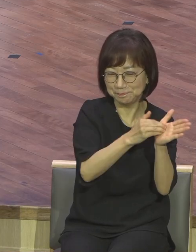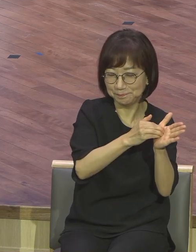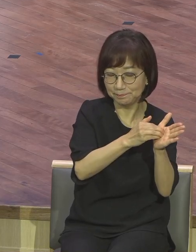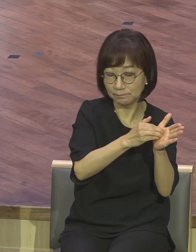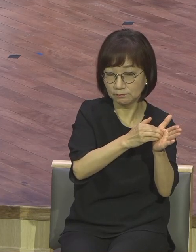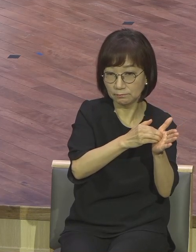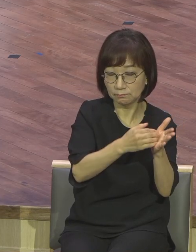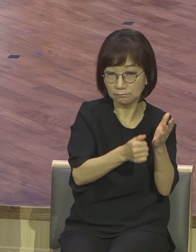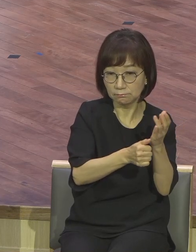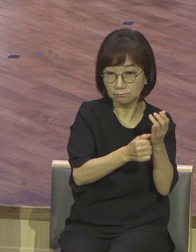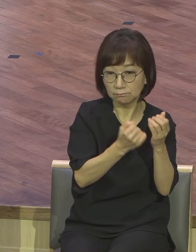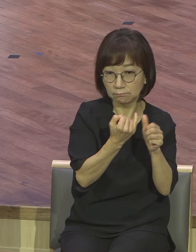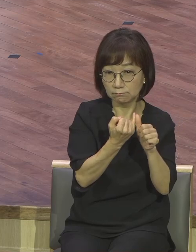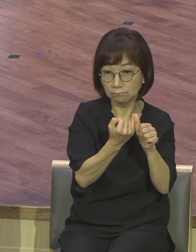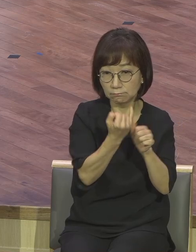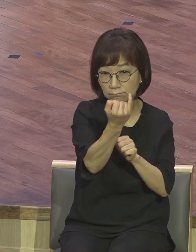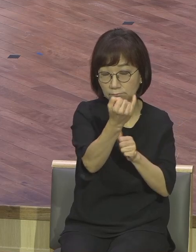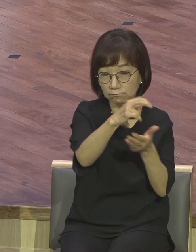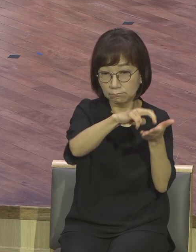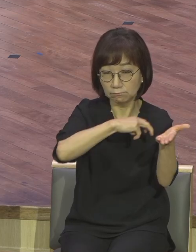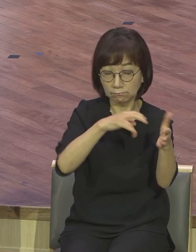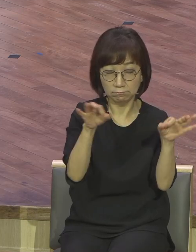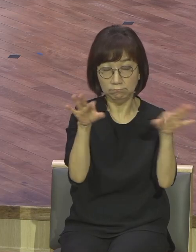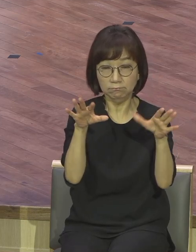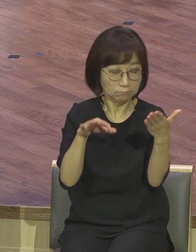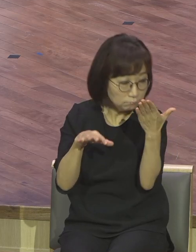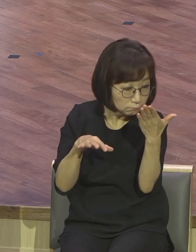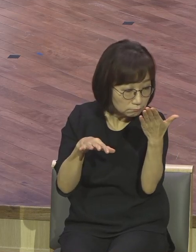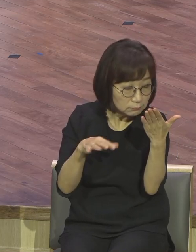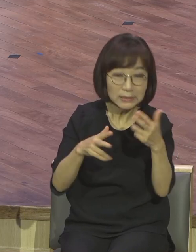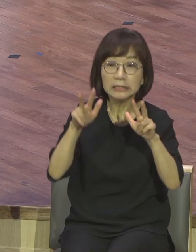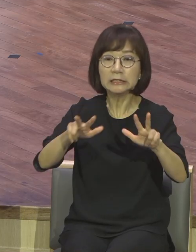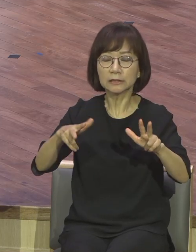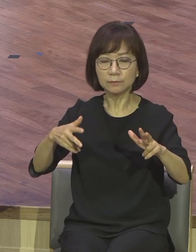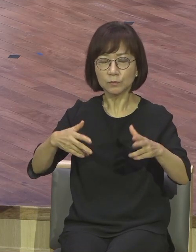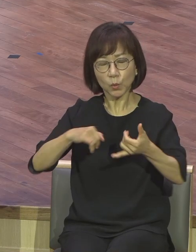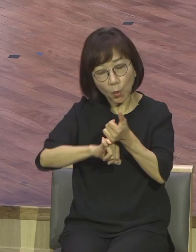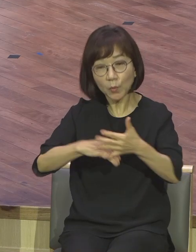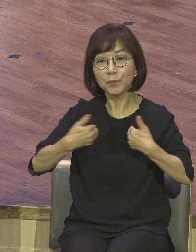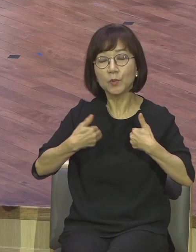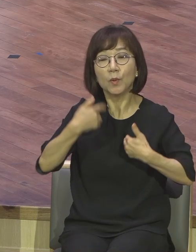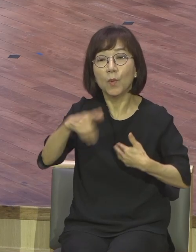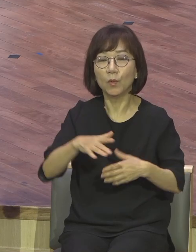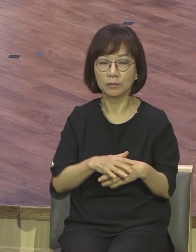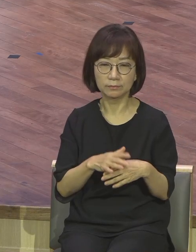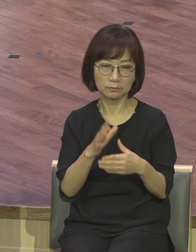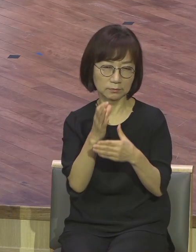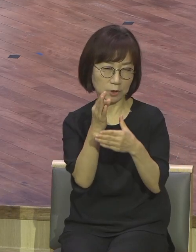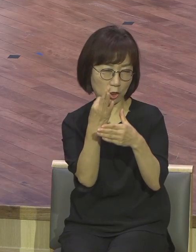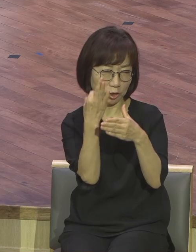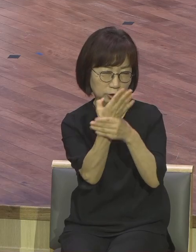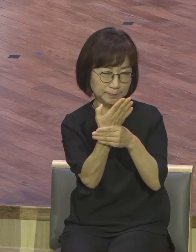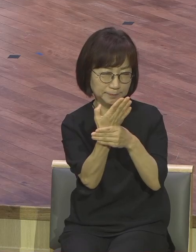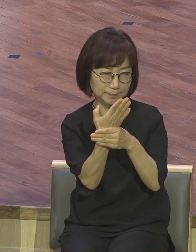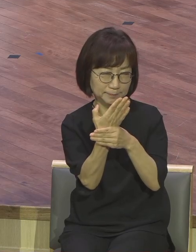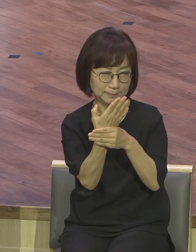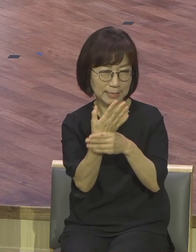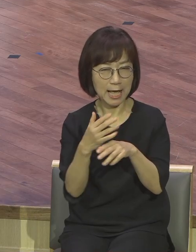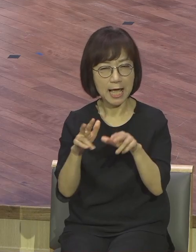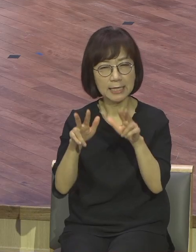이 순간 내게 가장 소용한 세 가지 금 현금 지금 입금 그래 왔어요